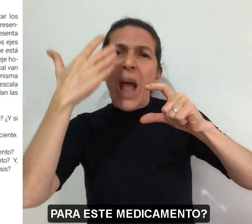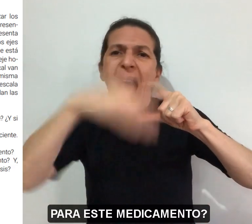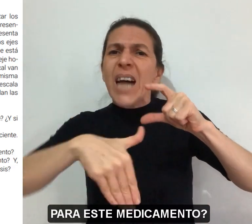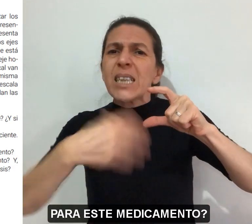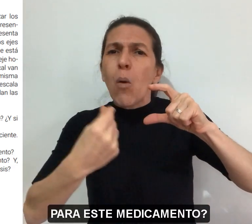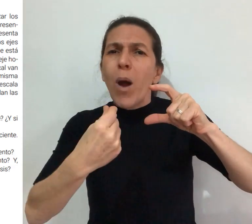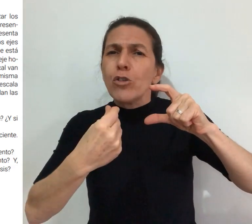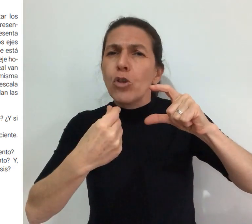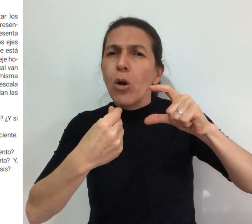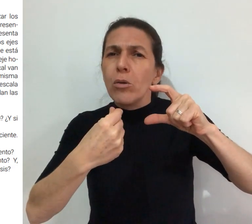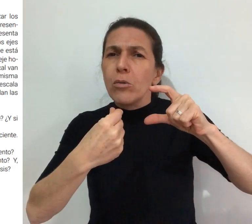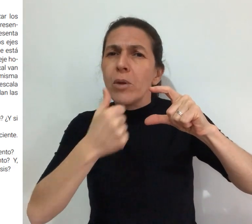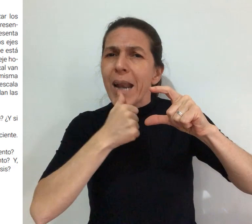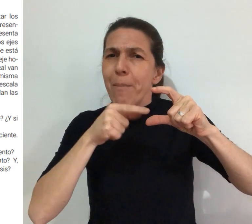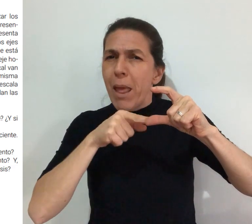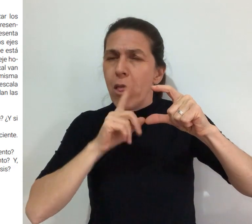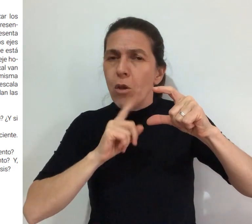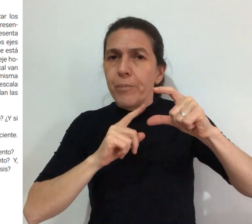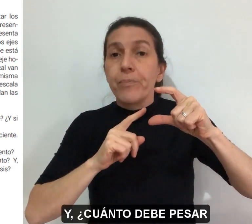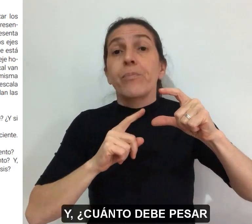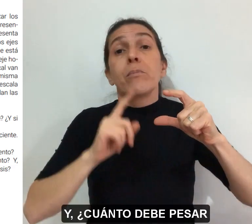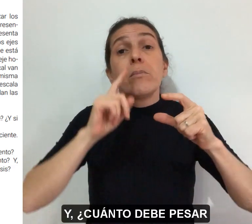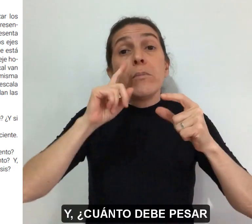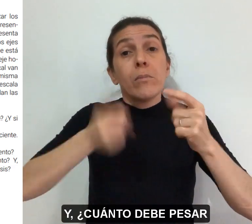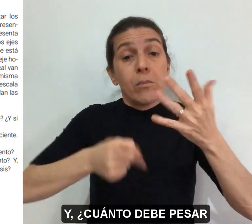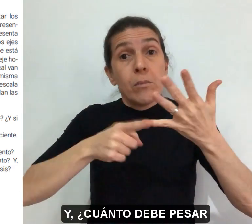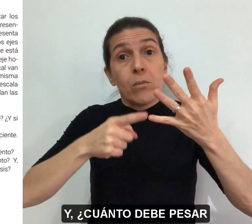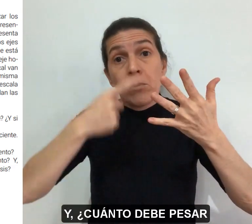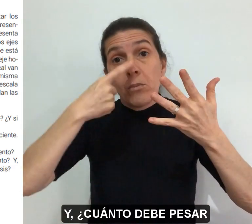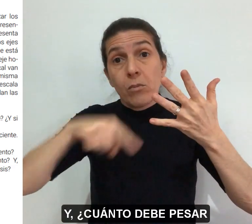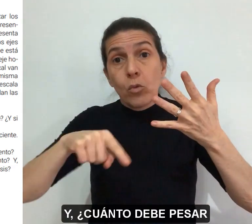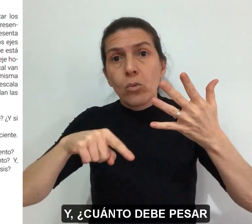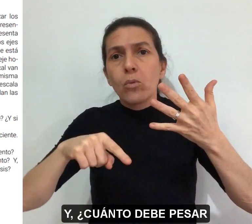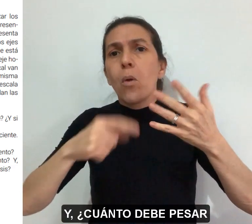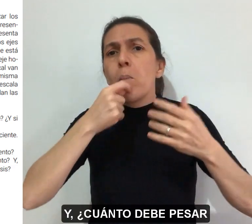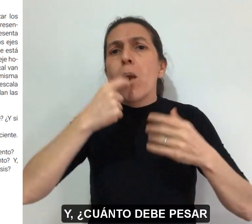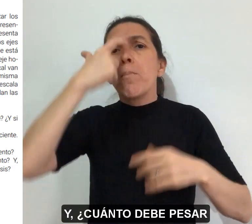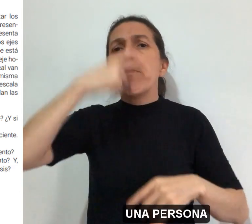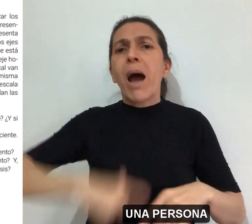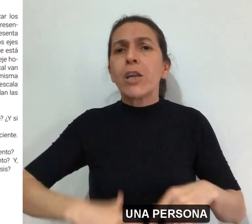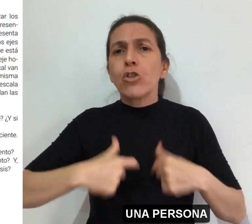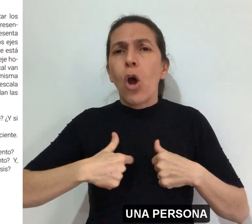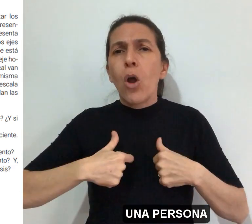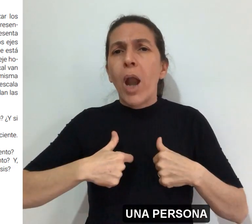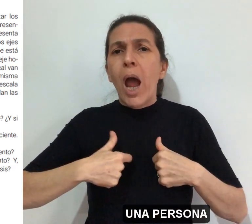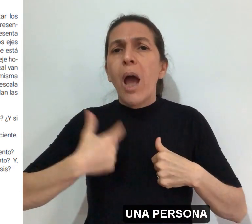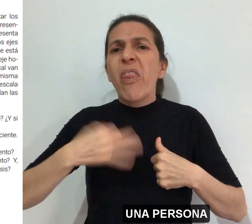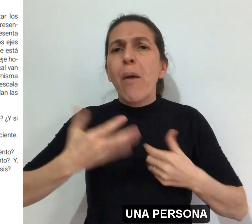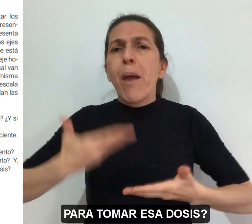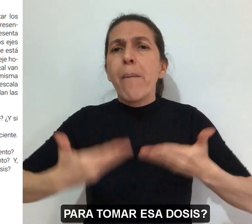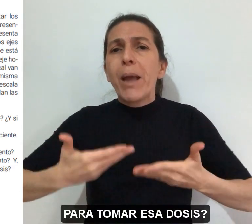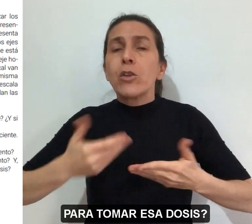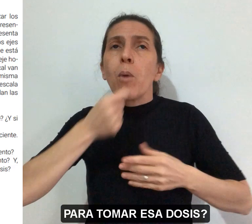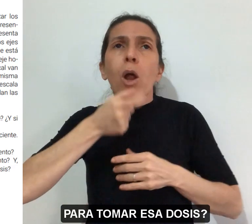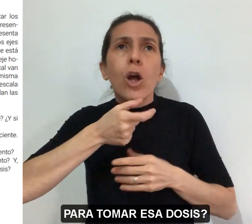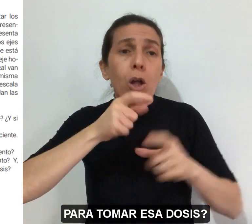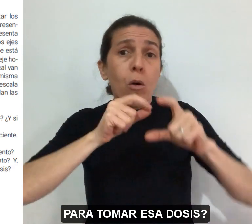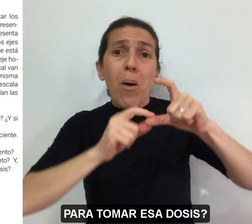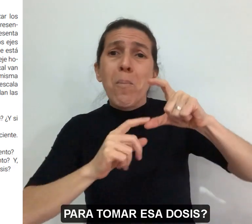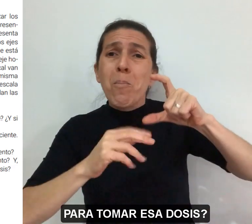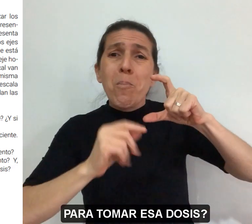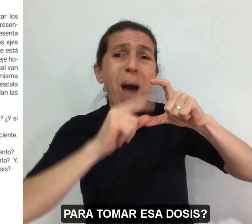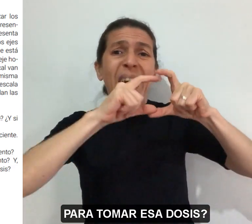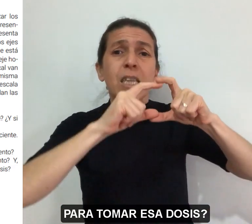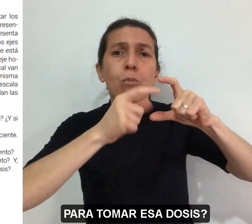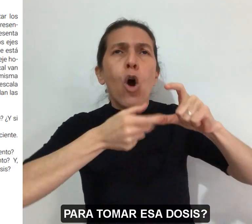medicamento? D. ¿Y cuánto debe pesar una persona para tomar